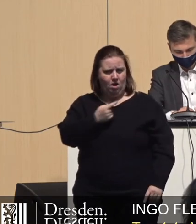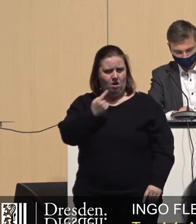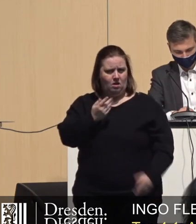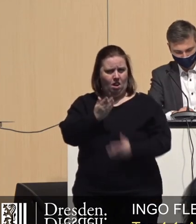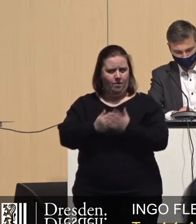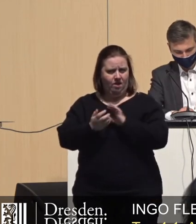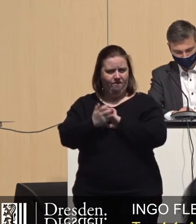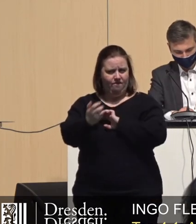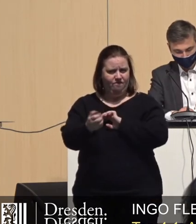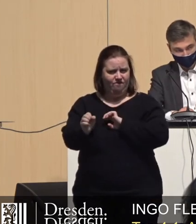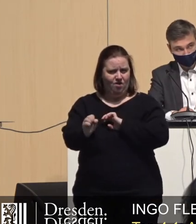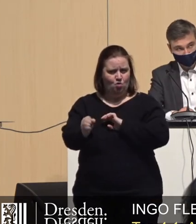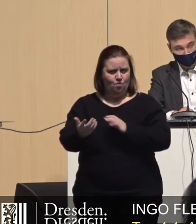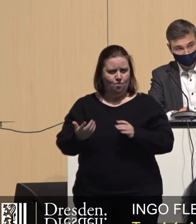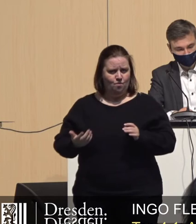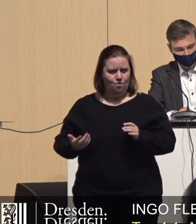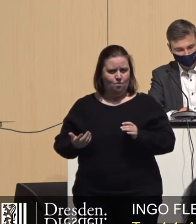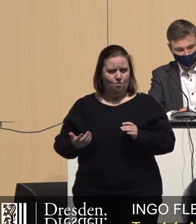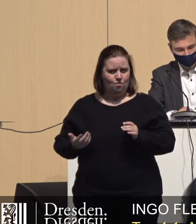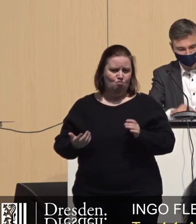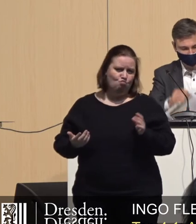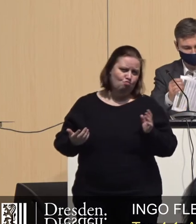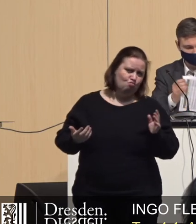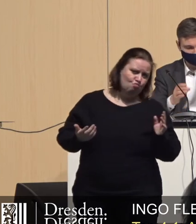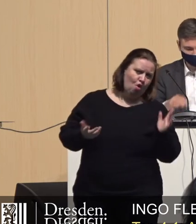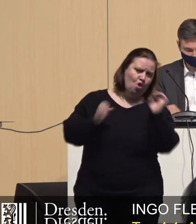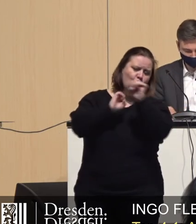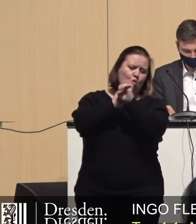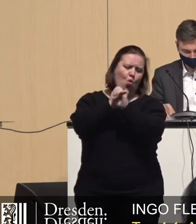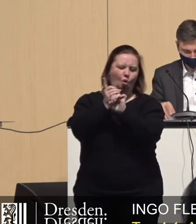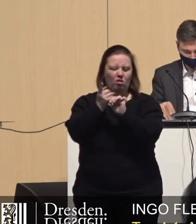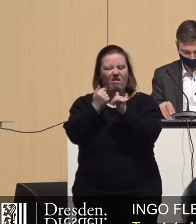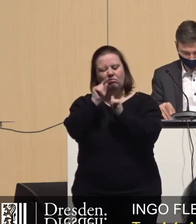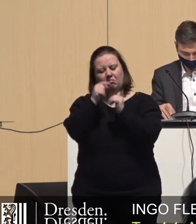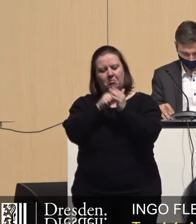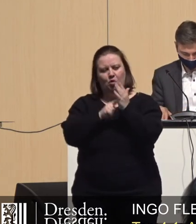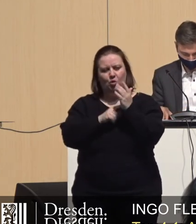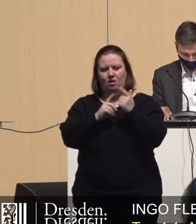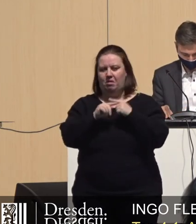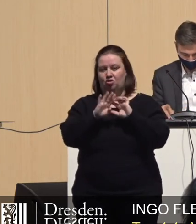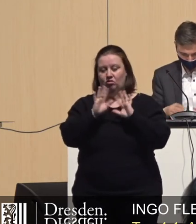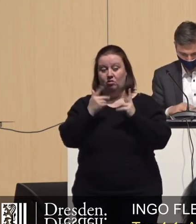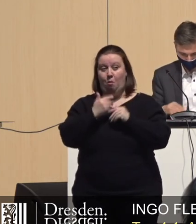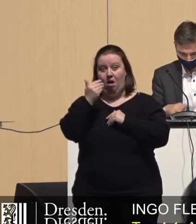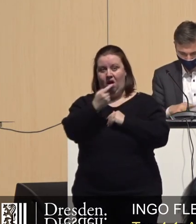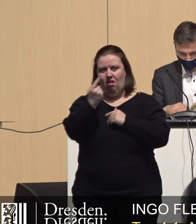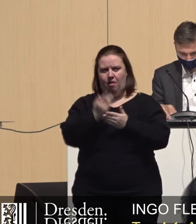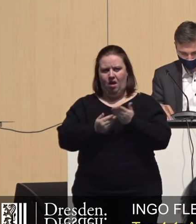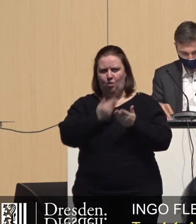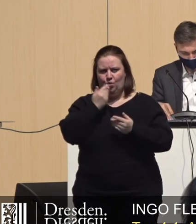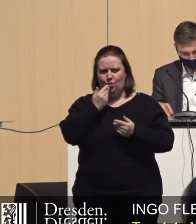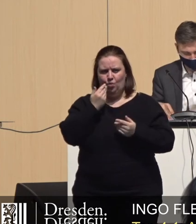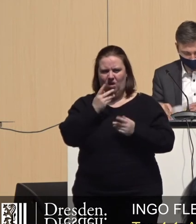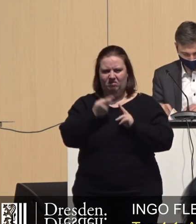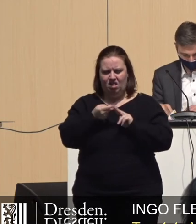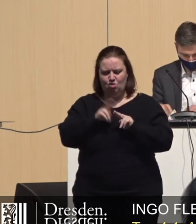Verzögerung her? Nun kann man mit Corona vielleicht ein bisschen was begründen, aber sicherlich nicht weitere anderthalb Jahre, also quasi